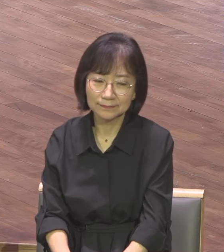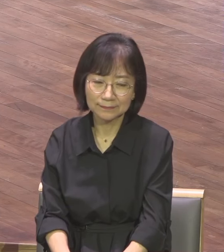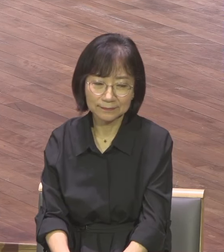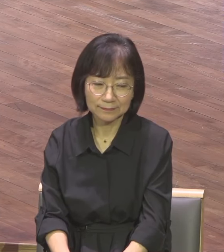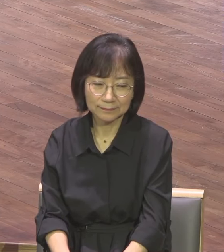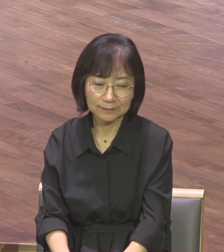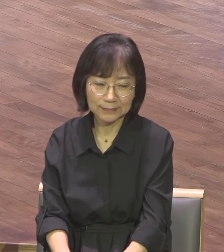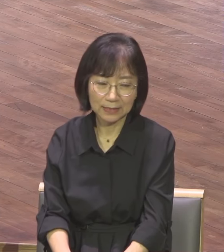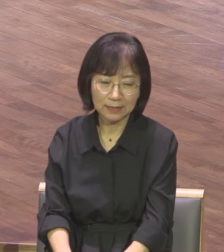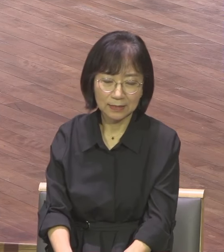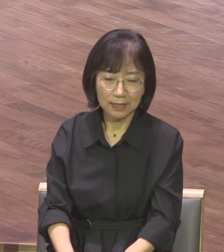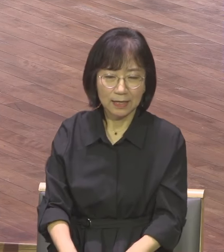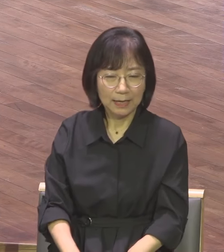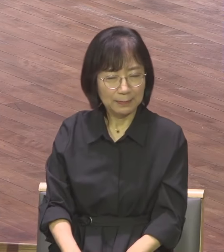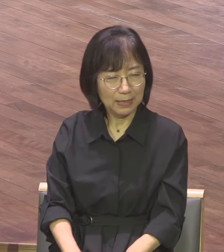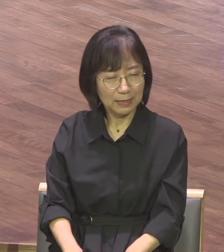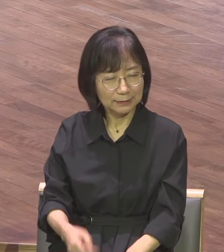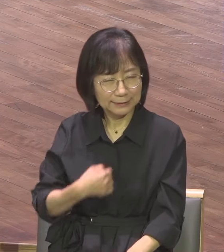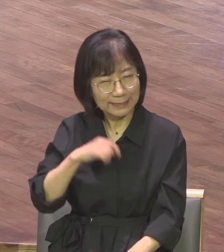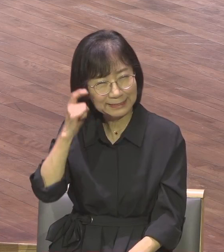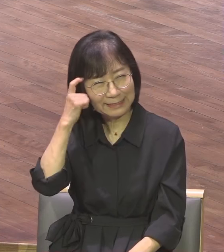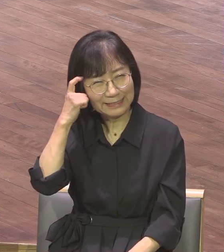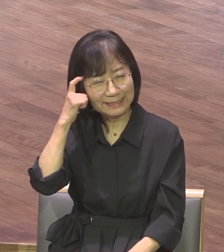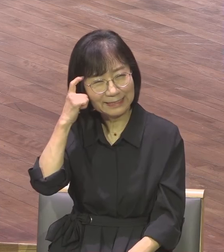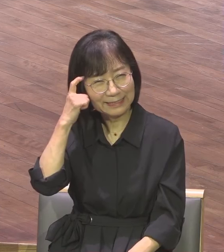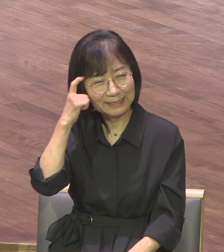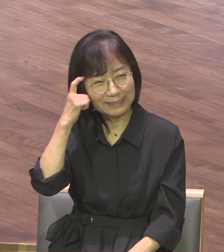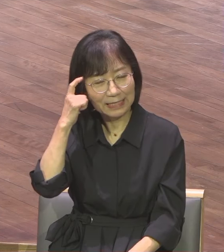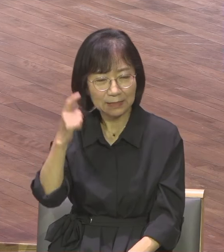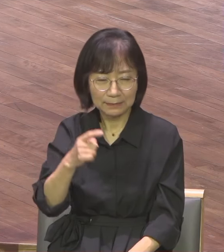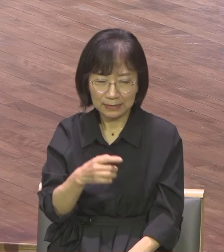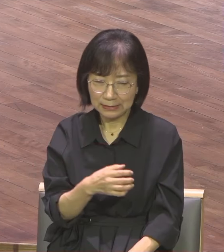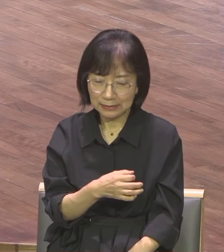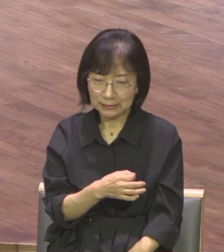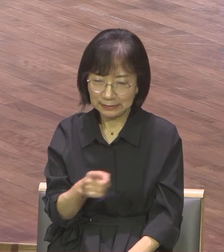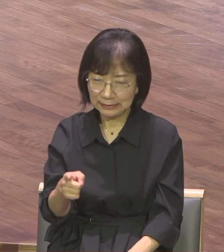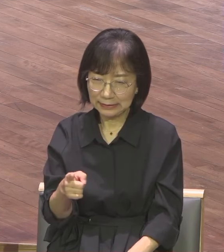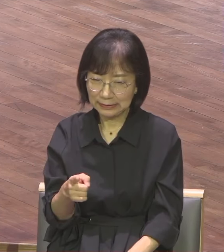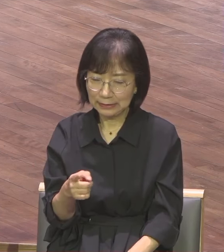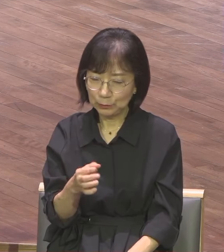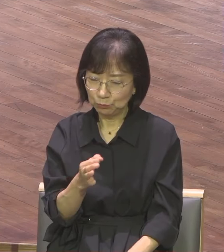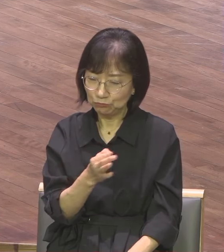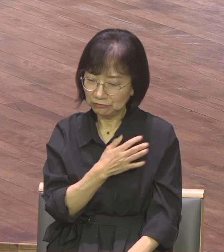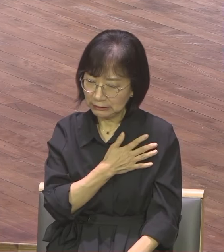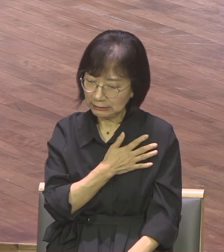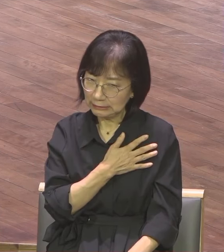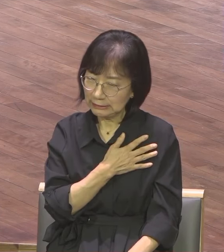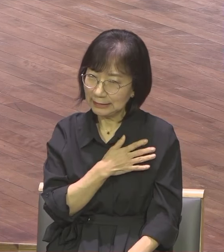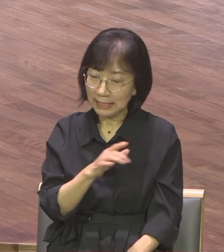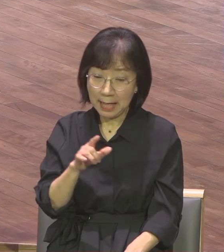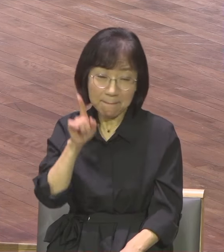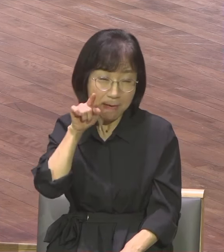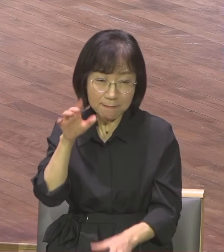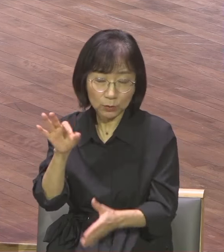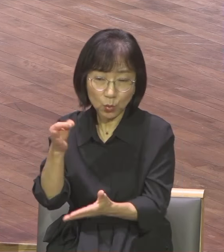돈이 있었을 거라 그래서 어떻게 해요? 일꾼을 사했을 겁니다 나를 성전 미문까지 데려다 줘라